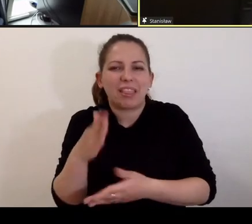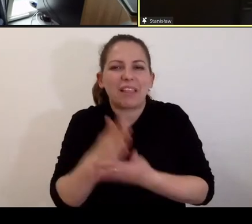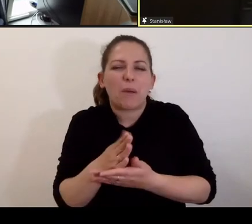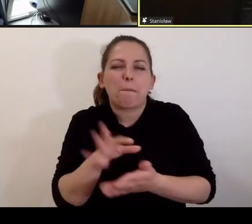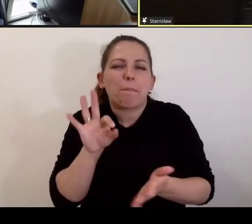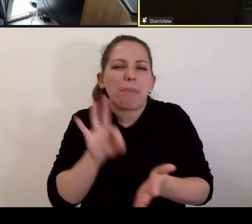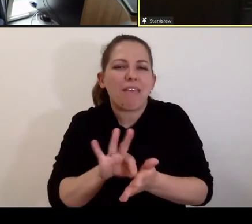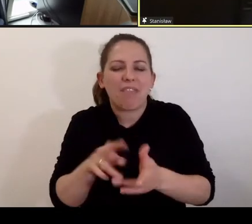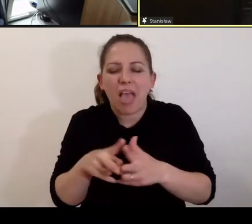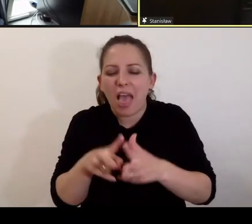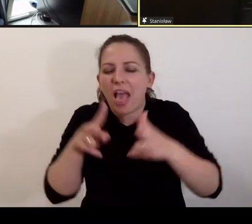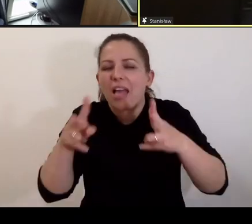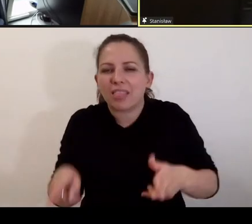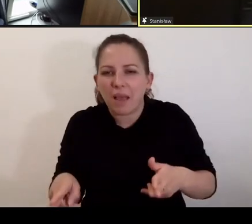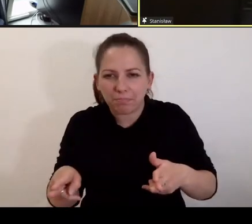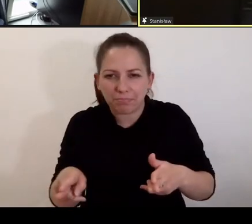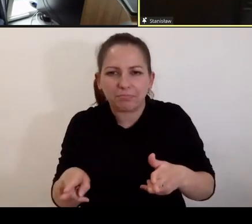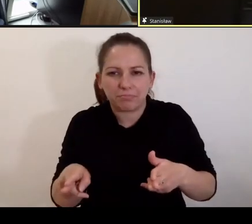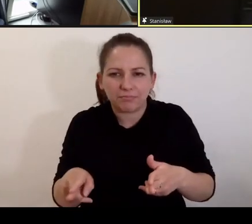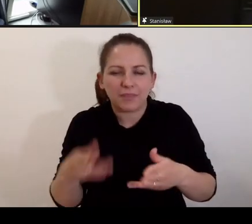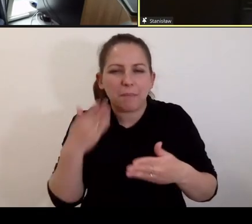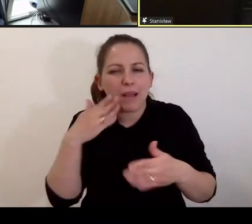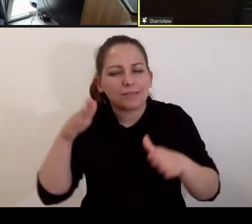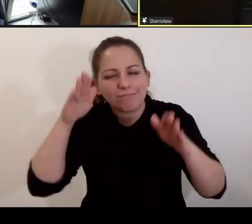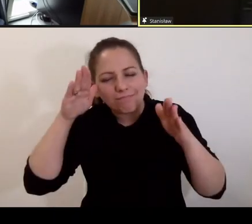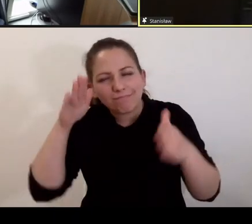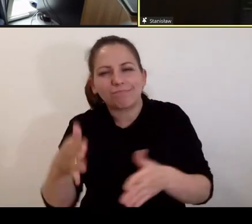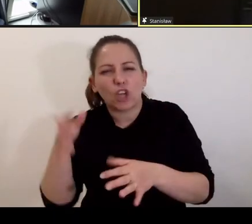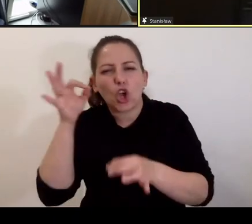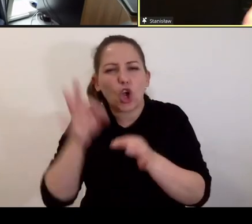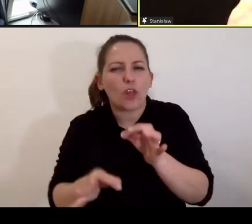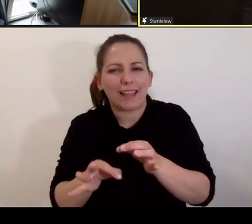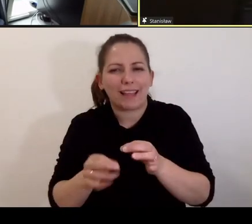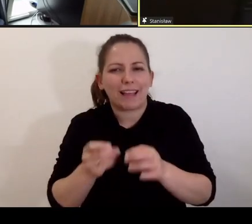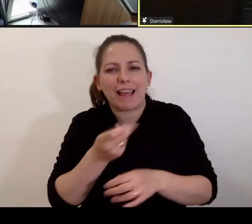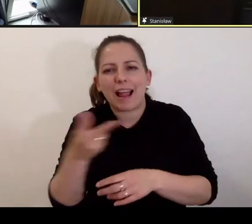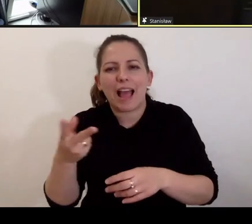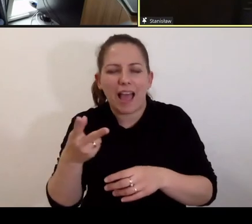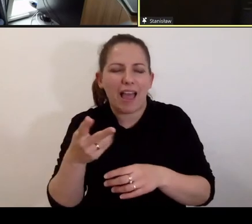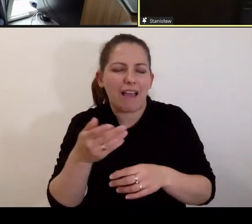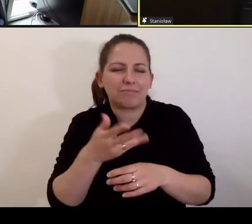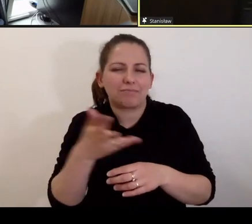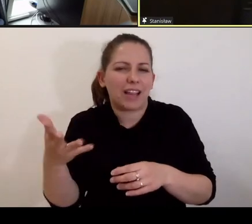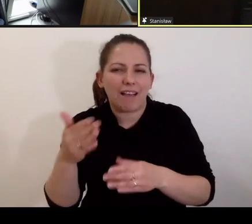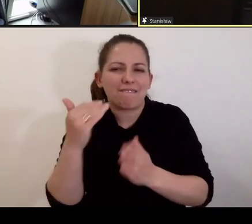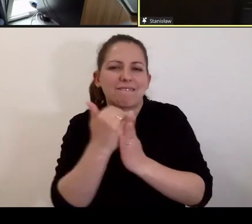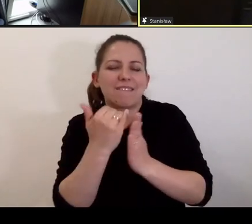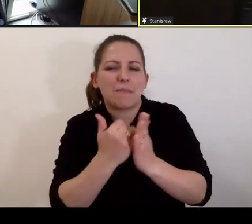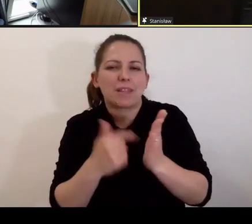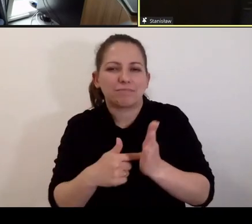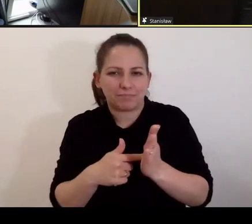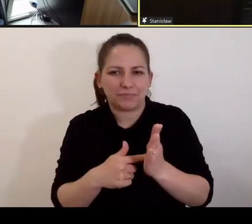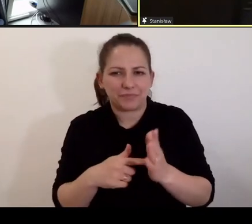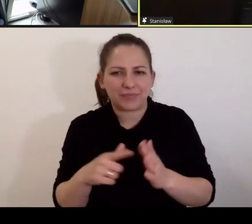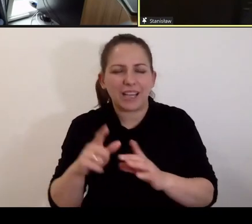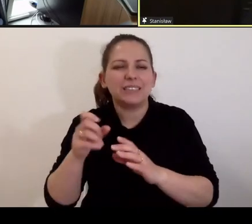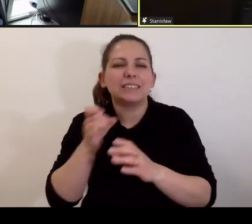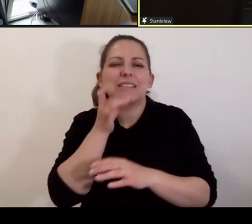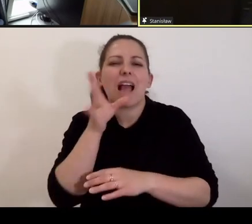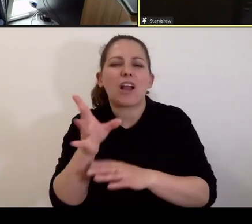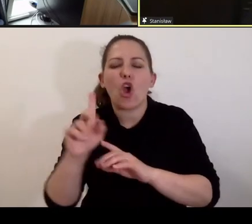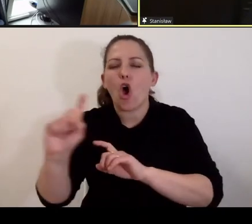pewnego etapu i bardzo ścisłych, kilku enematywnie wymienionych skarg odwoławczych.